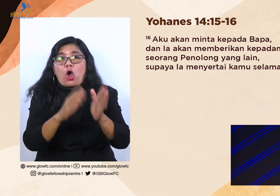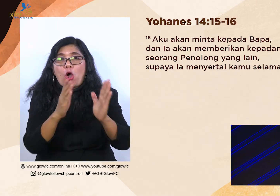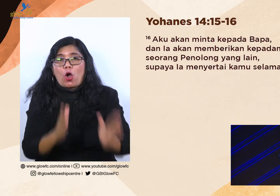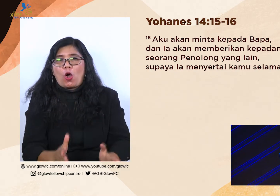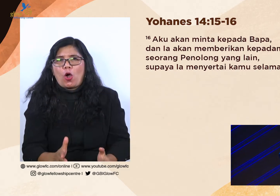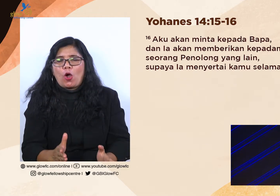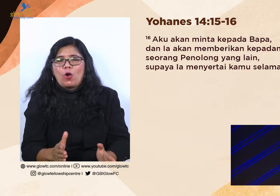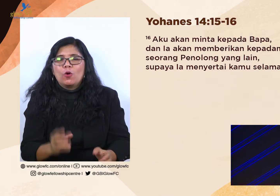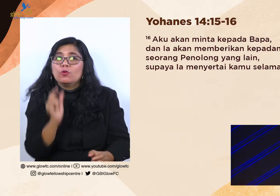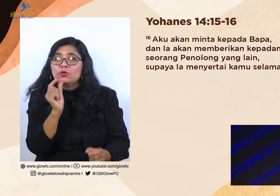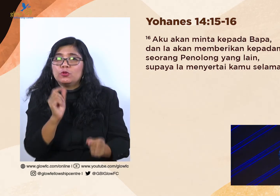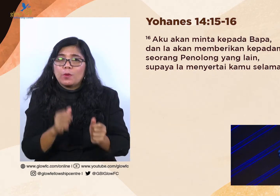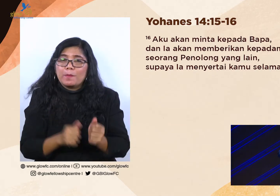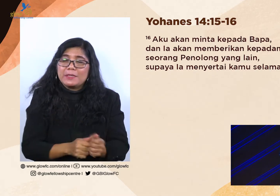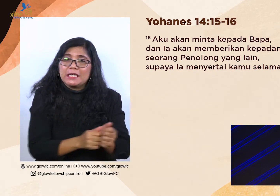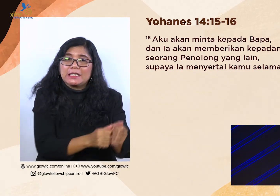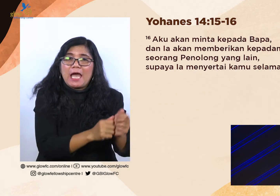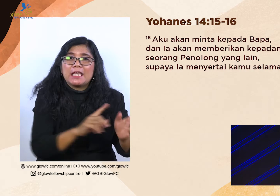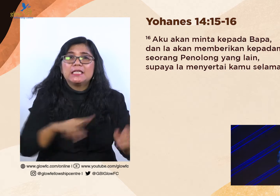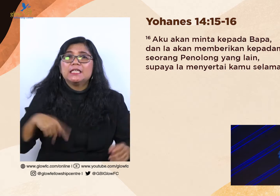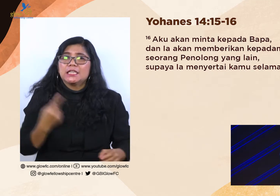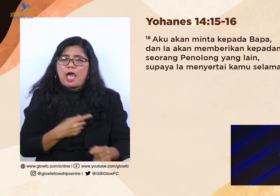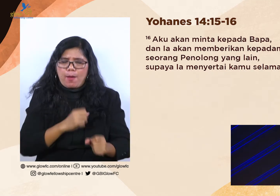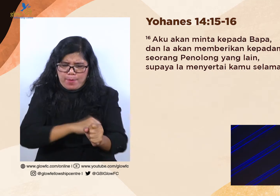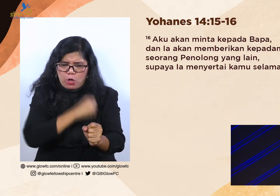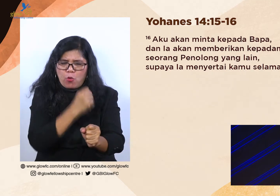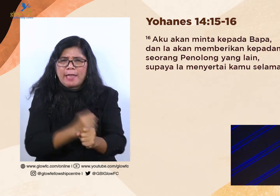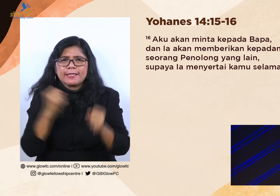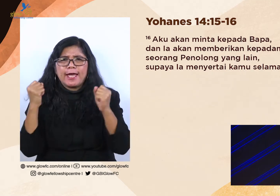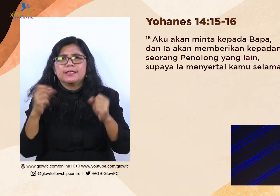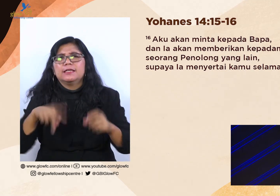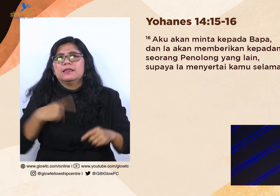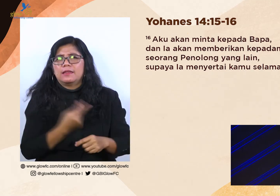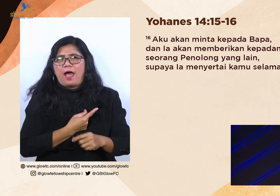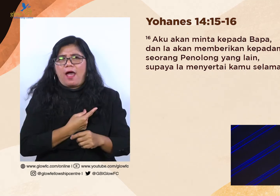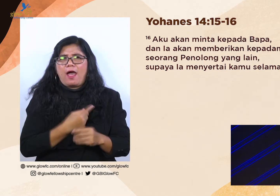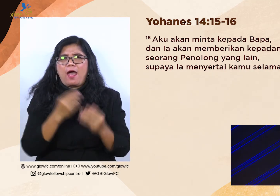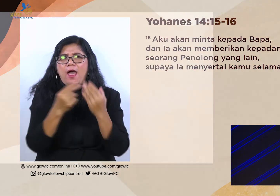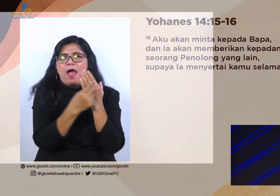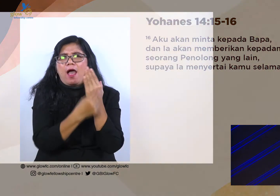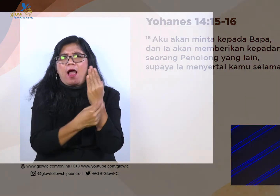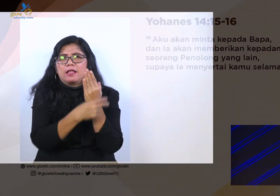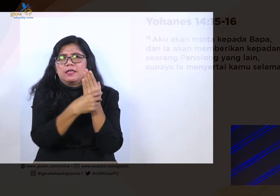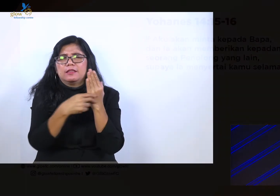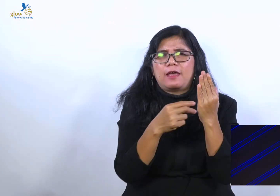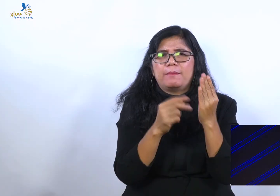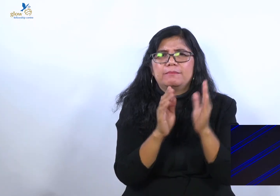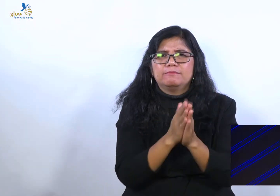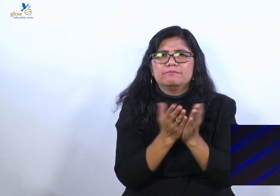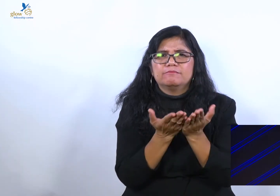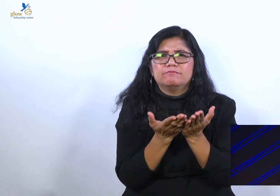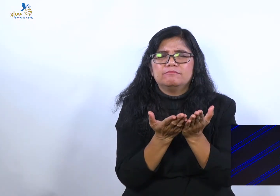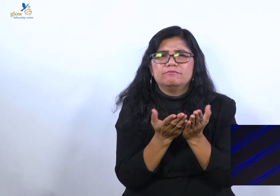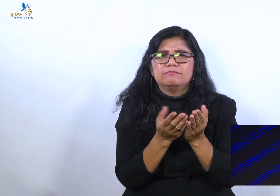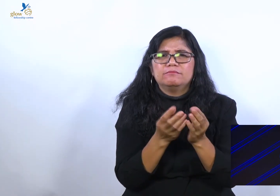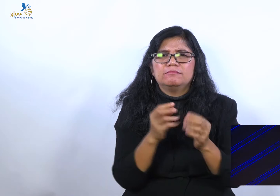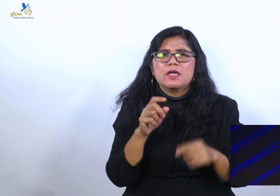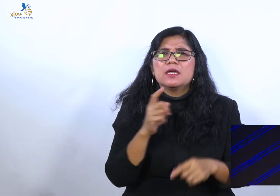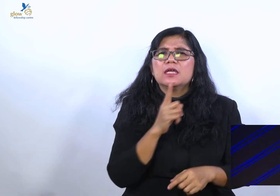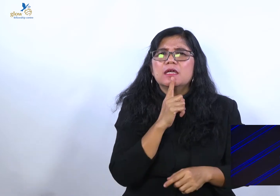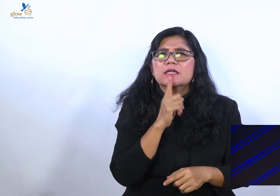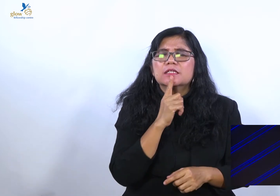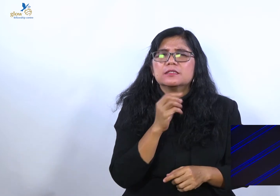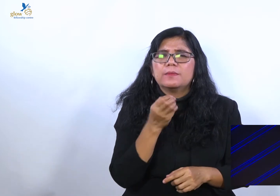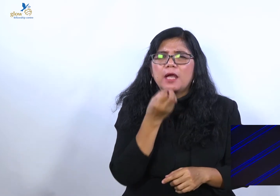menyertai kamu, Ia menolong kamu, Ia menguatkan kamu. Alkitab bahasa Inggris berkata, Comforter. The one